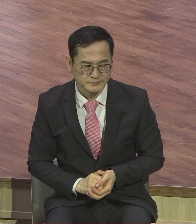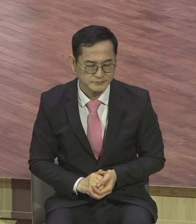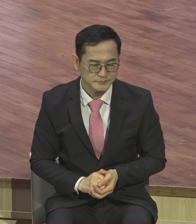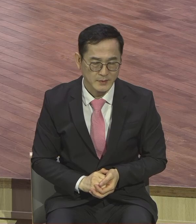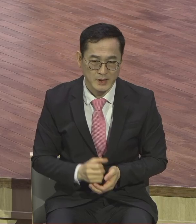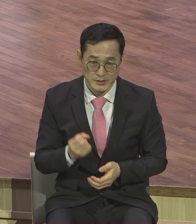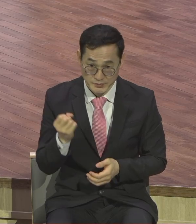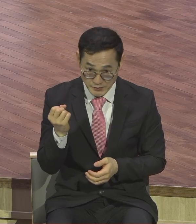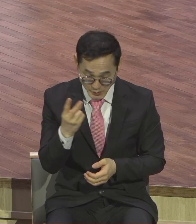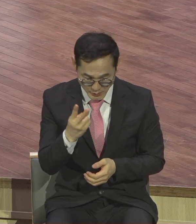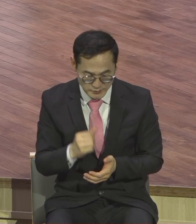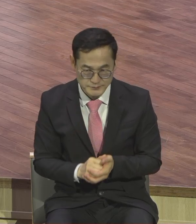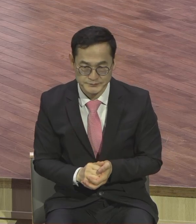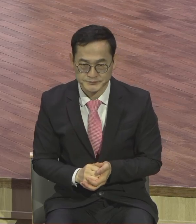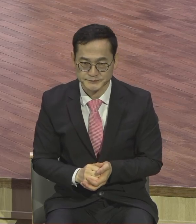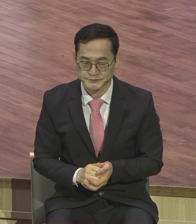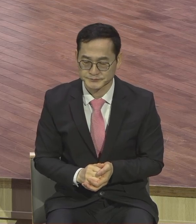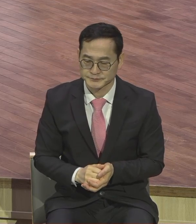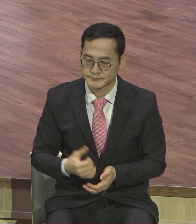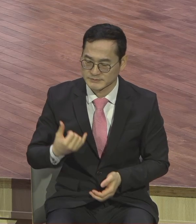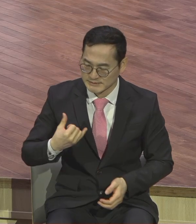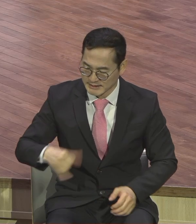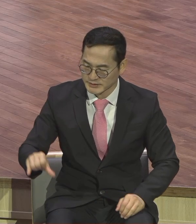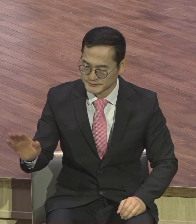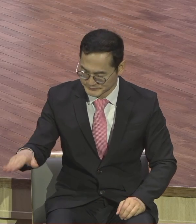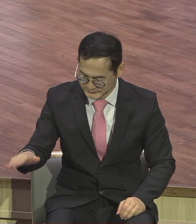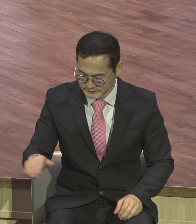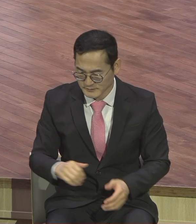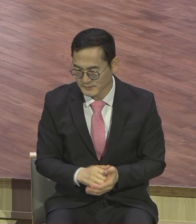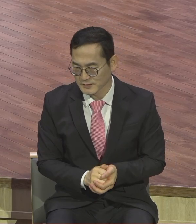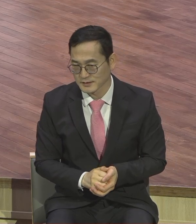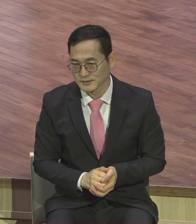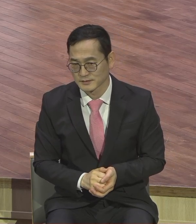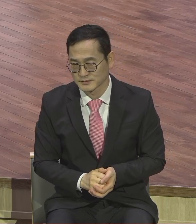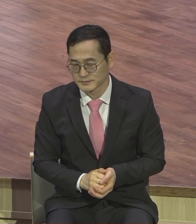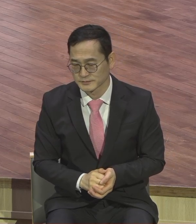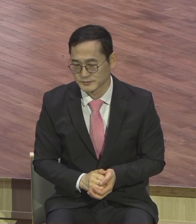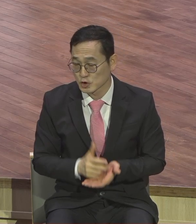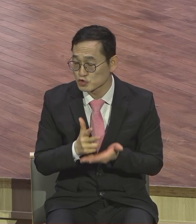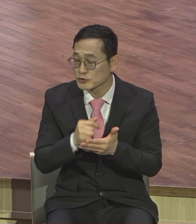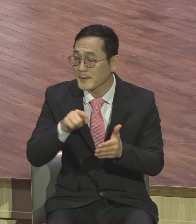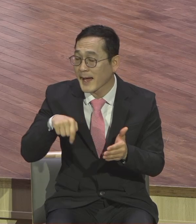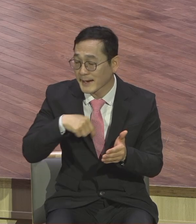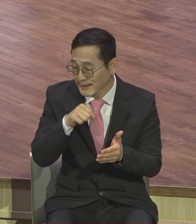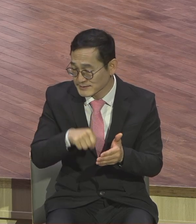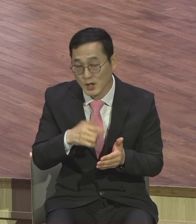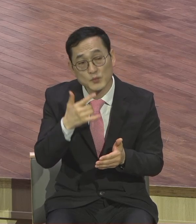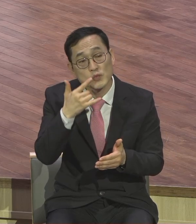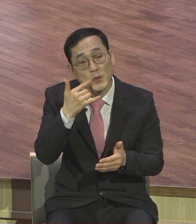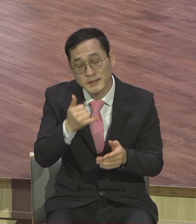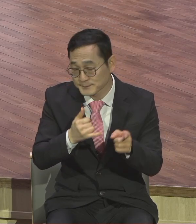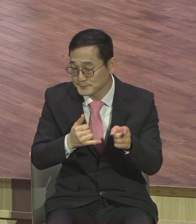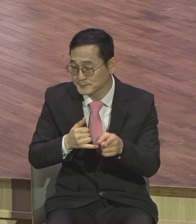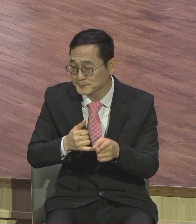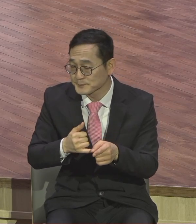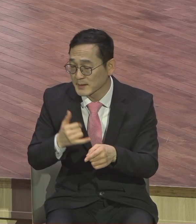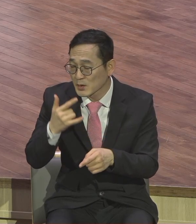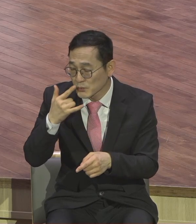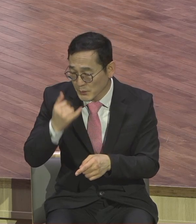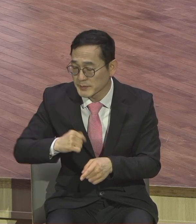강조했어요. 자녀들아 주 안에서 너의 부모를 순종하라. 뭐라 그랬어요? 주 안에서입니다.